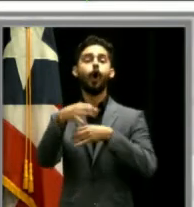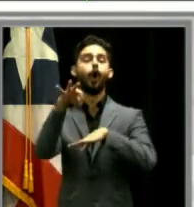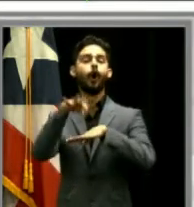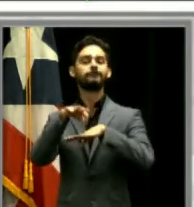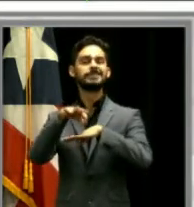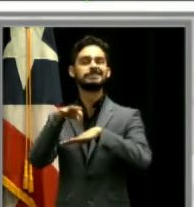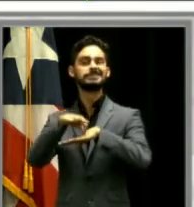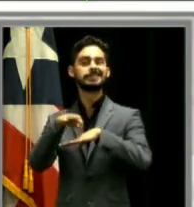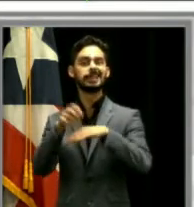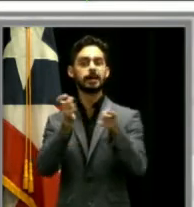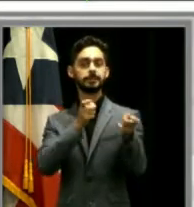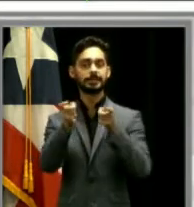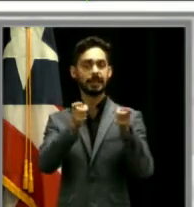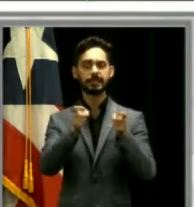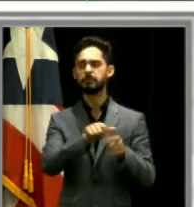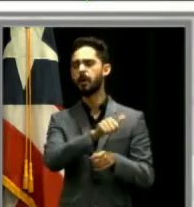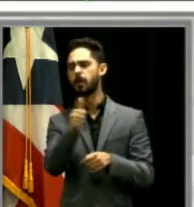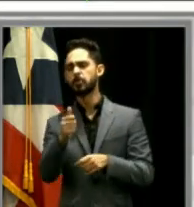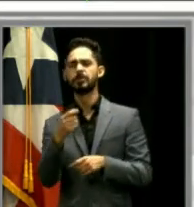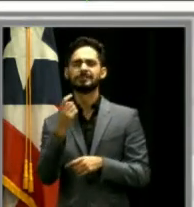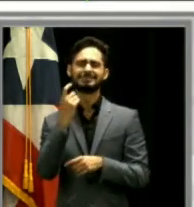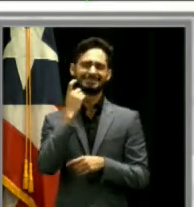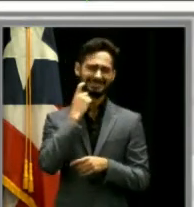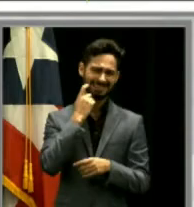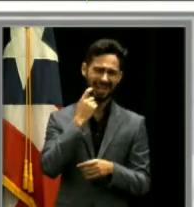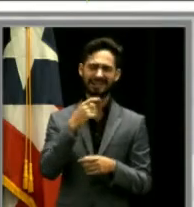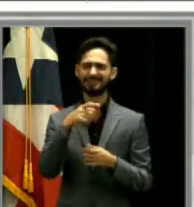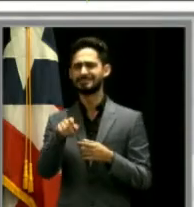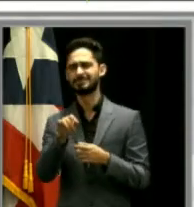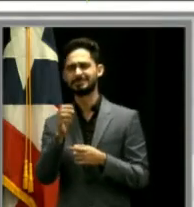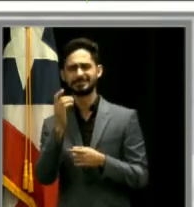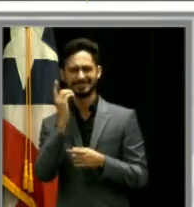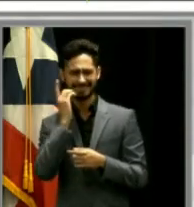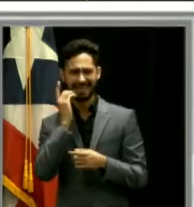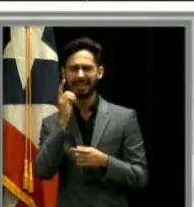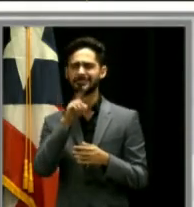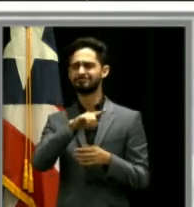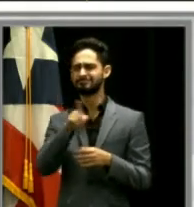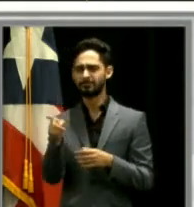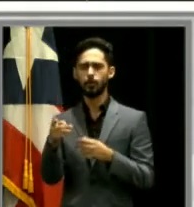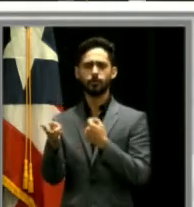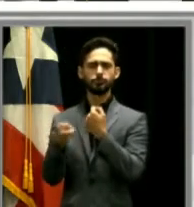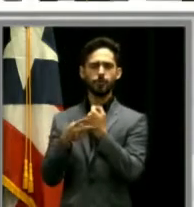área dental, entre otros, como covachas, áreas de archivos, etcétera.